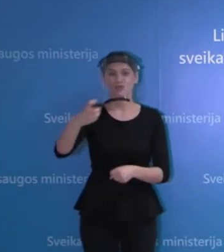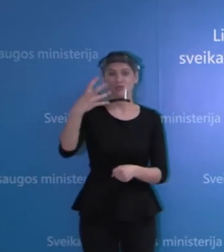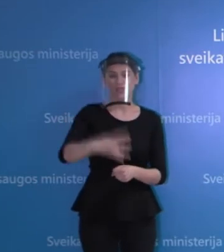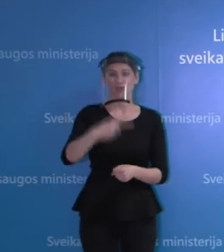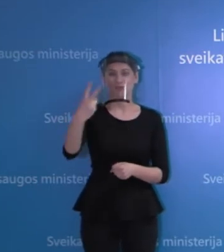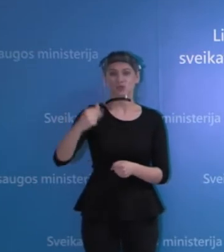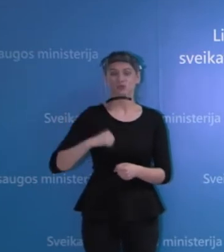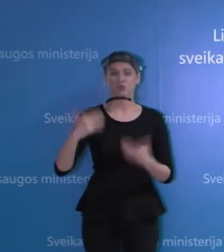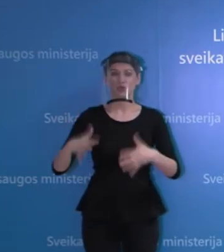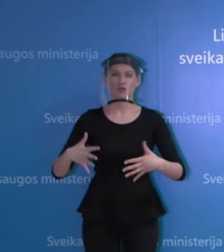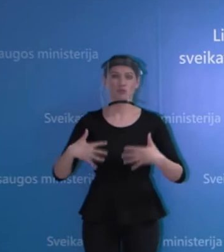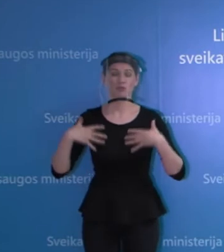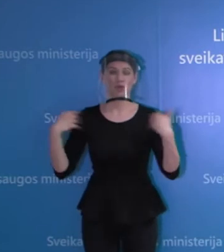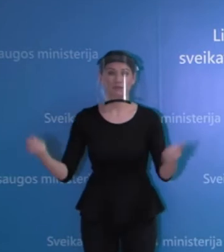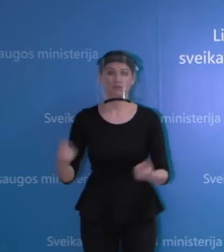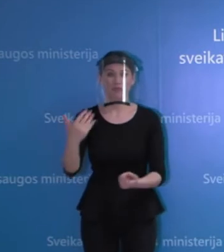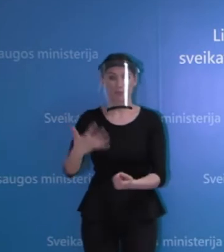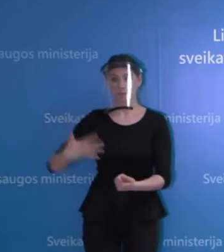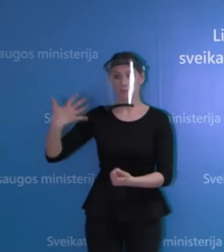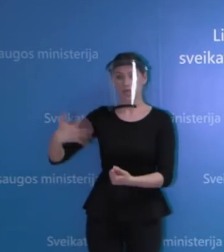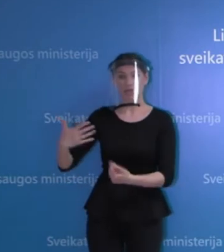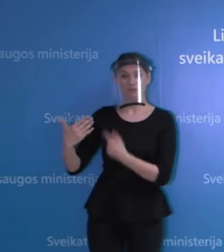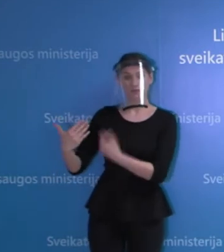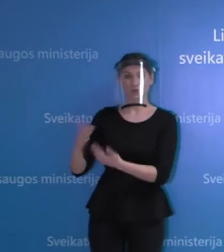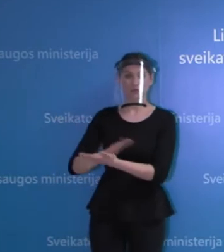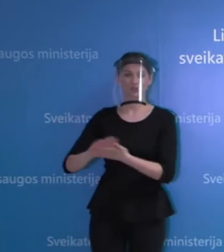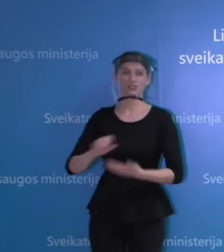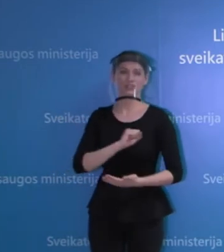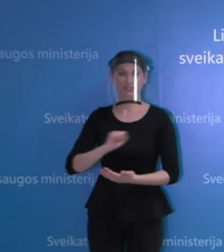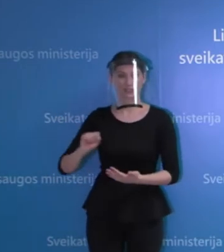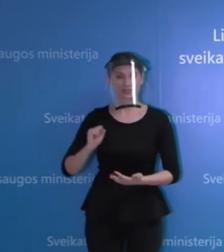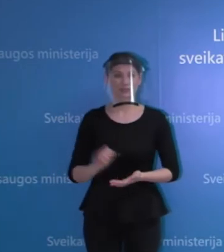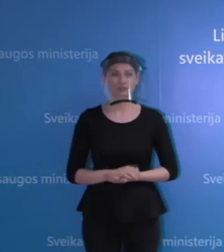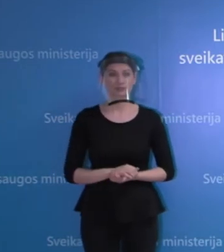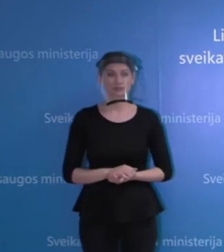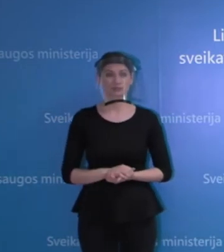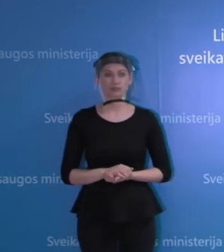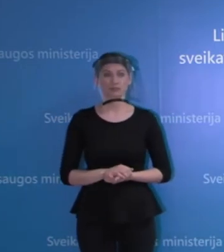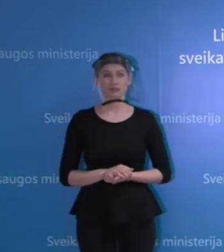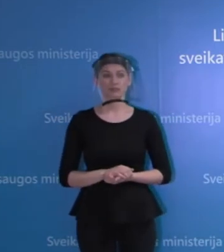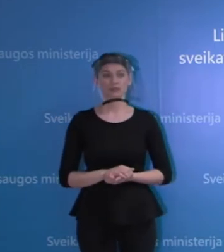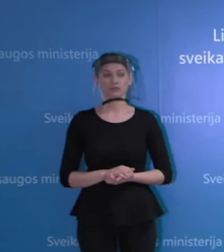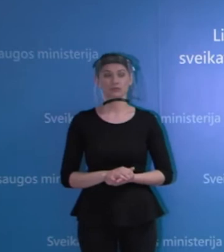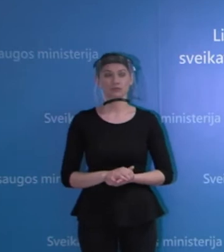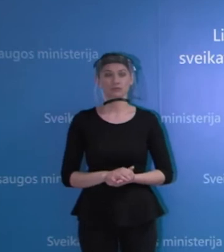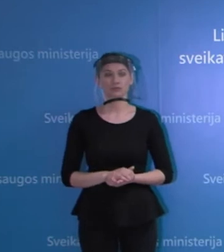pasveikusius, iš kurių 50 yra medikai. Žinau, kad tradiciškai būna